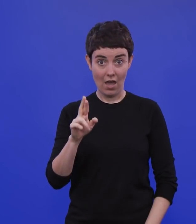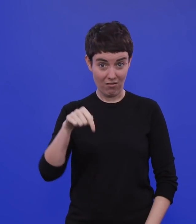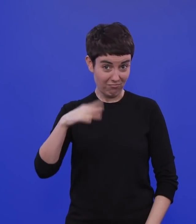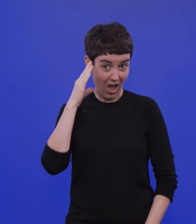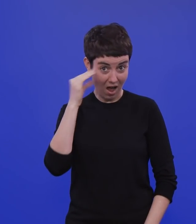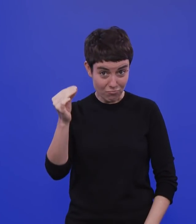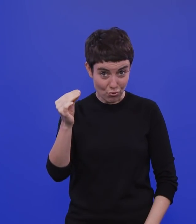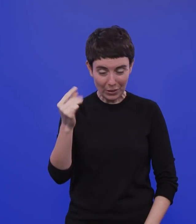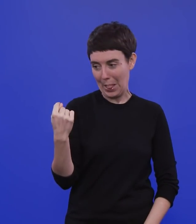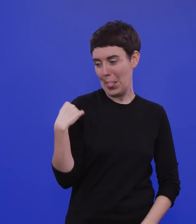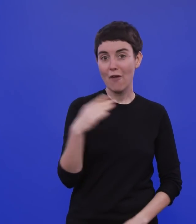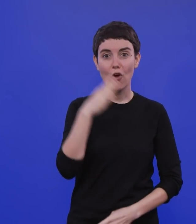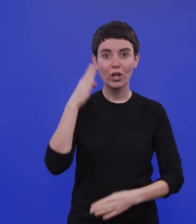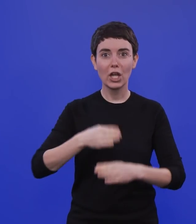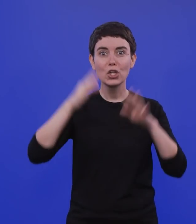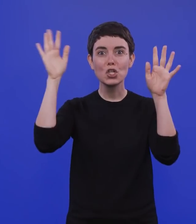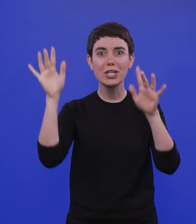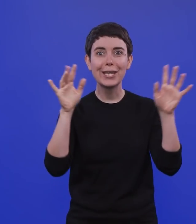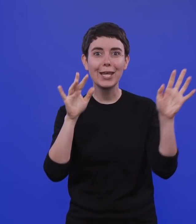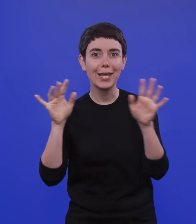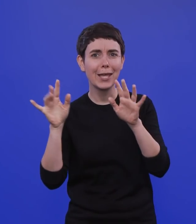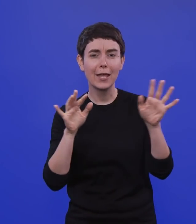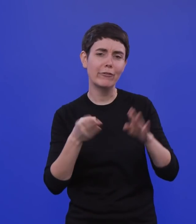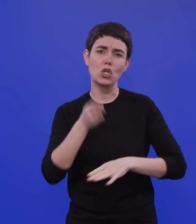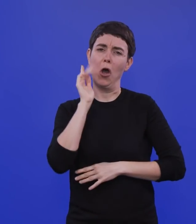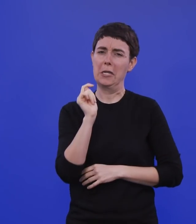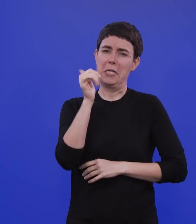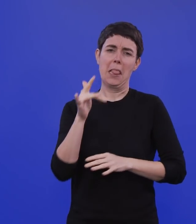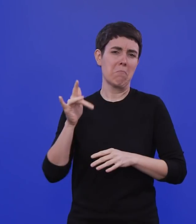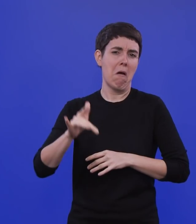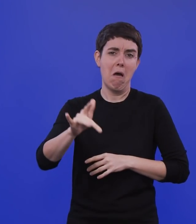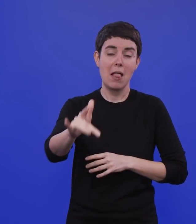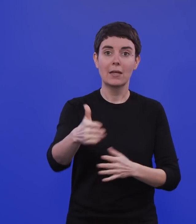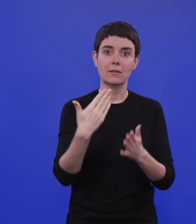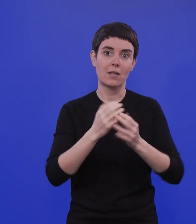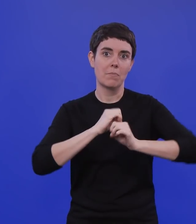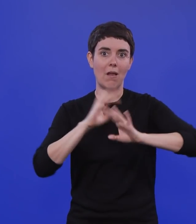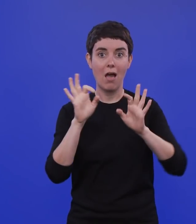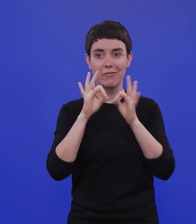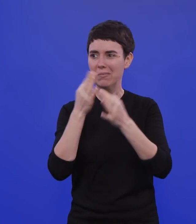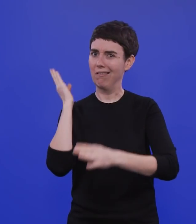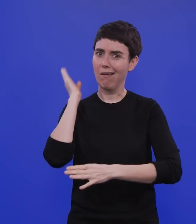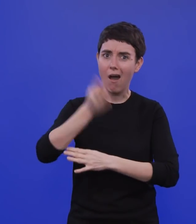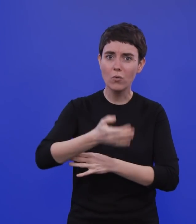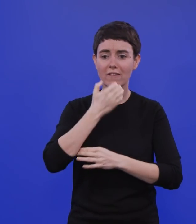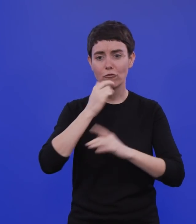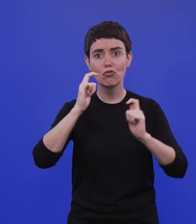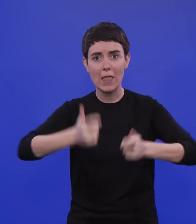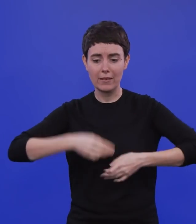Schnee gegeben. Das ist total selten im Norden geworden. Da drängeln sich dann die Familien auf den wenigen Abhängen, die es in der Stadt gibt, zum Rodeln. Das sind keine